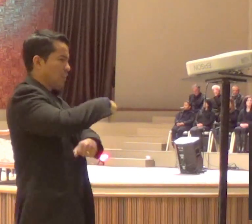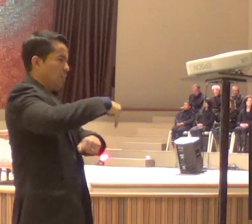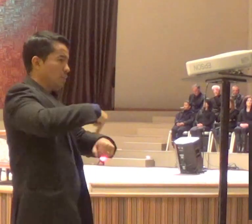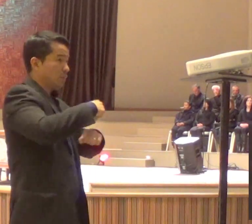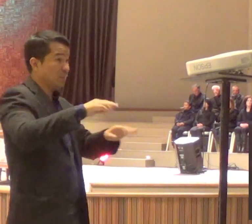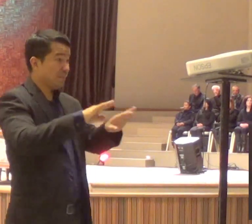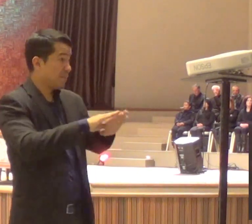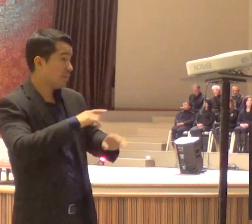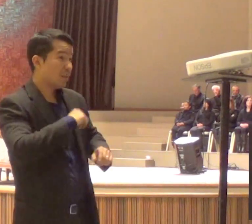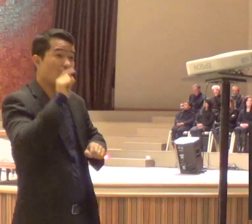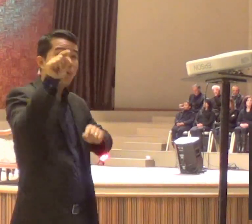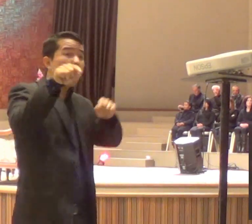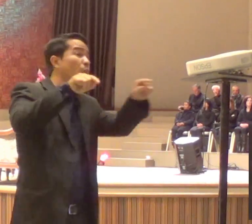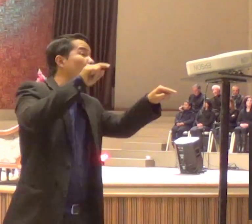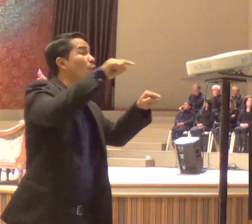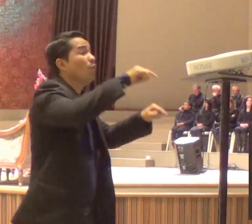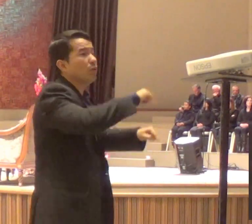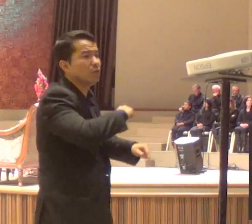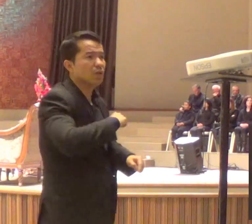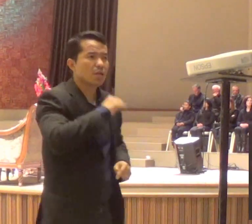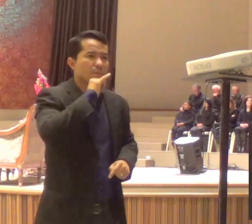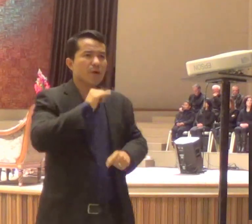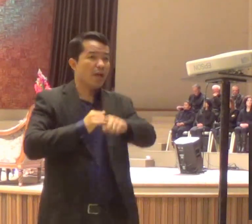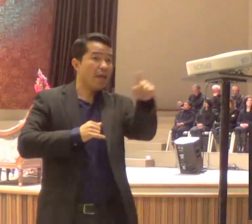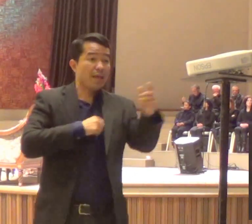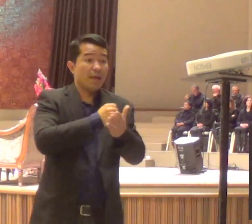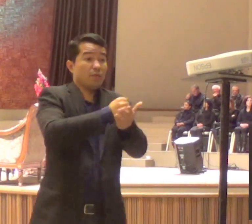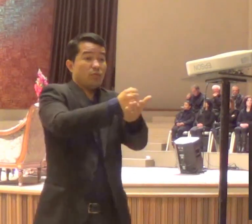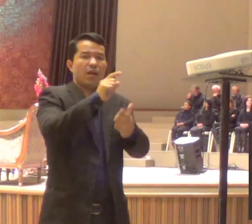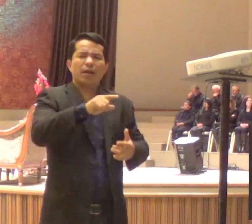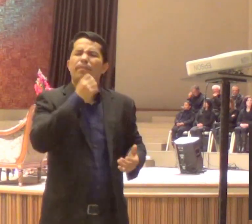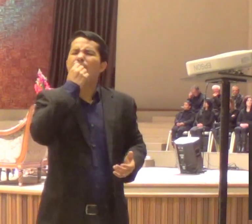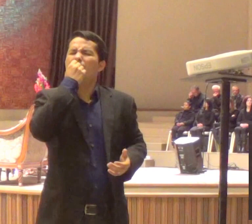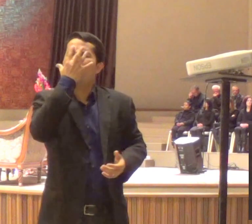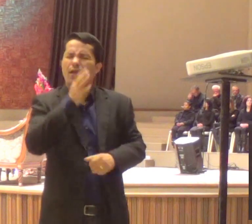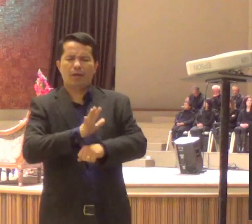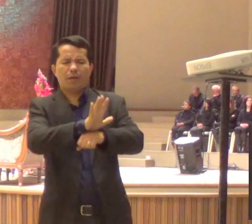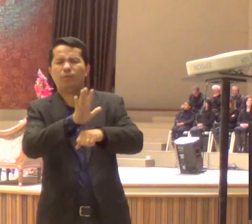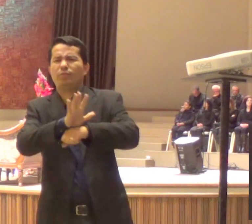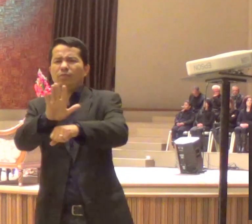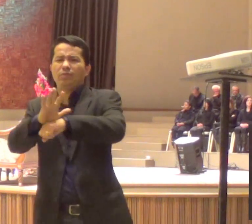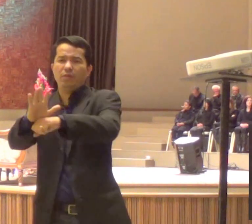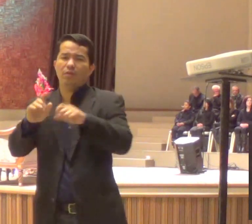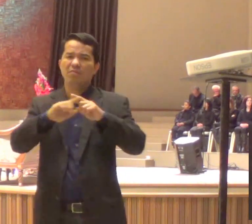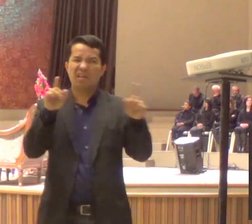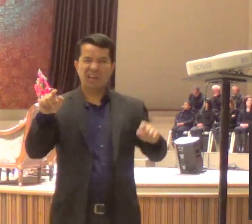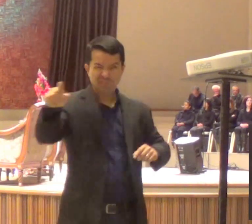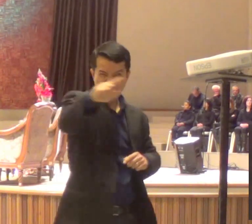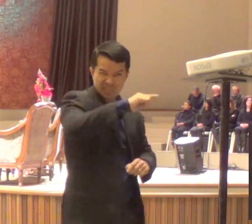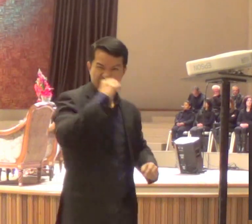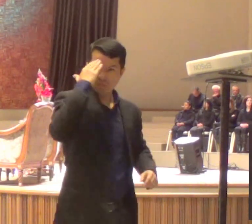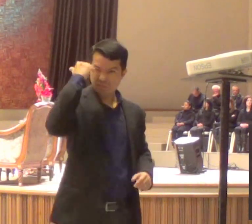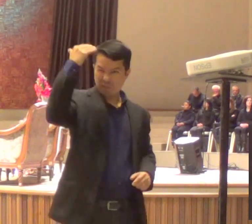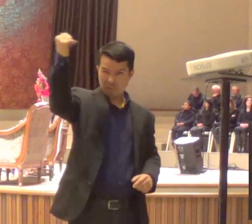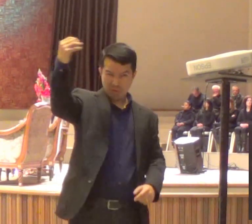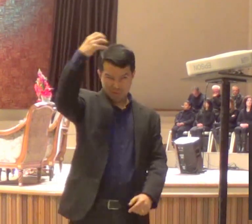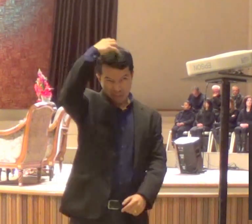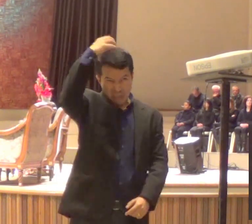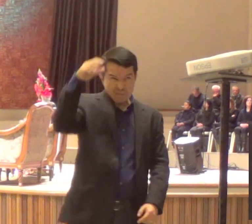sobre elas, são chamados benfeitores, mas vocês não serão assim, ao contrário, o maior entre vocês,